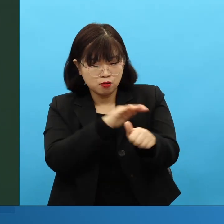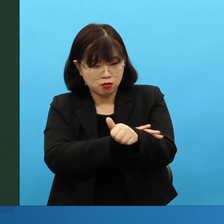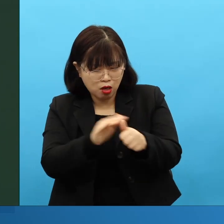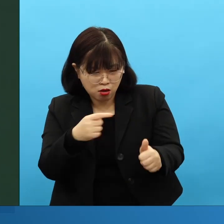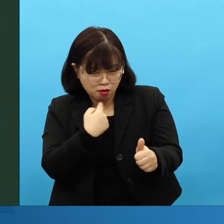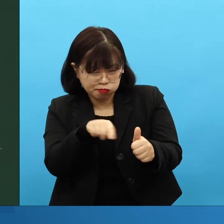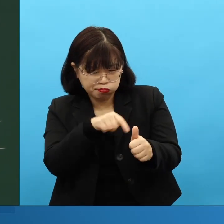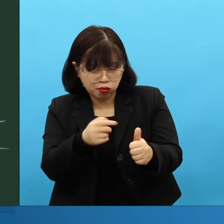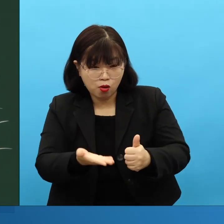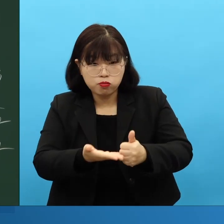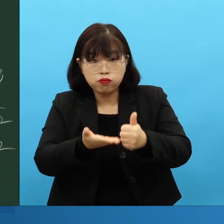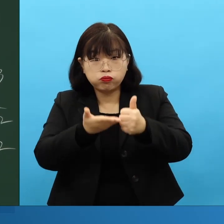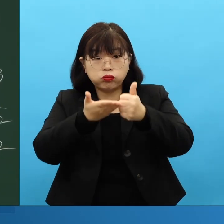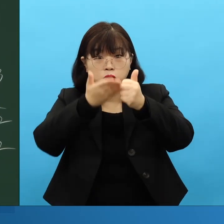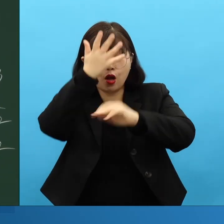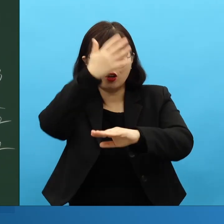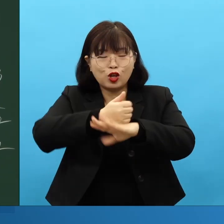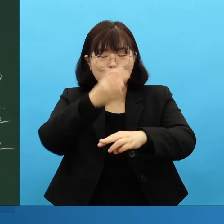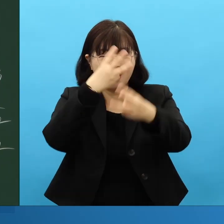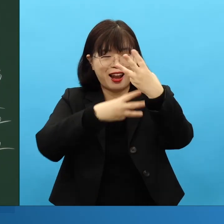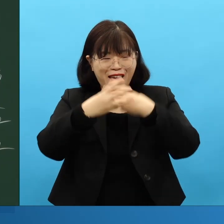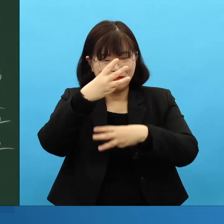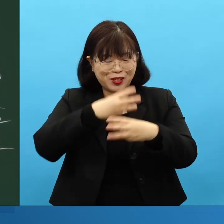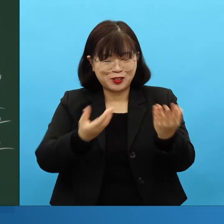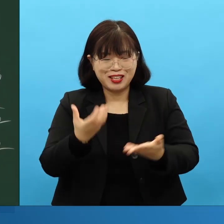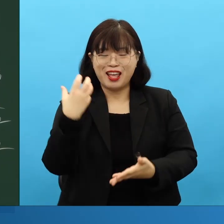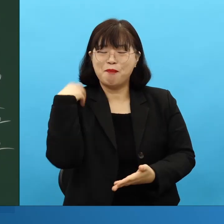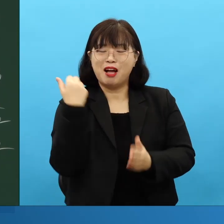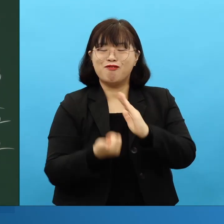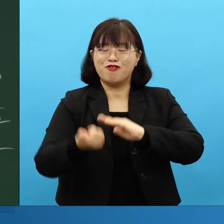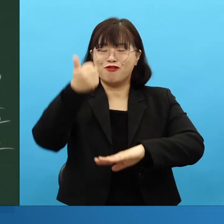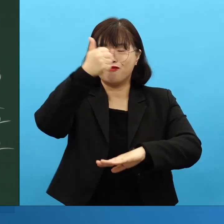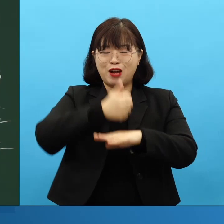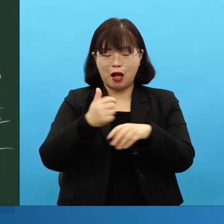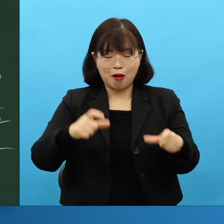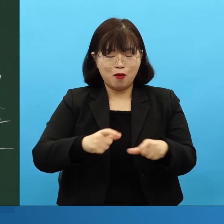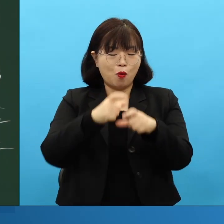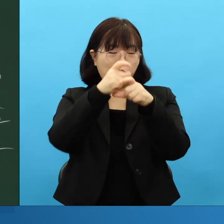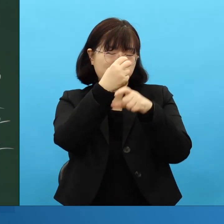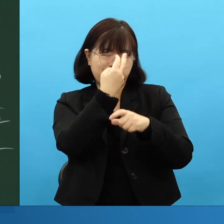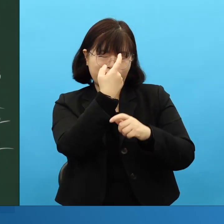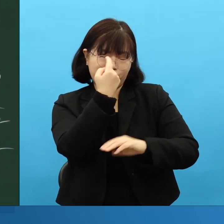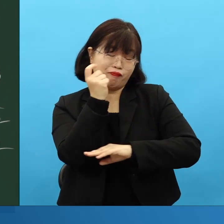우리는 그냥 양심대로, 은혜대로 가르칠 뿐인데, 태로가 열려요. 그렇죠?